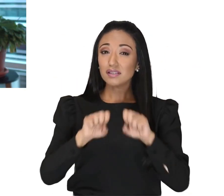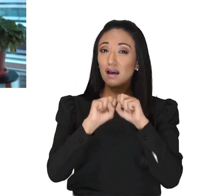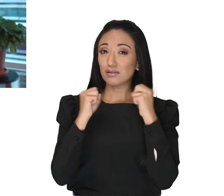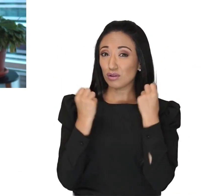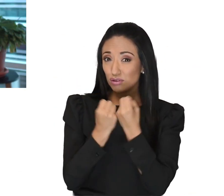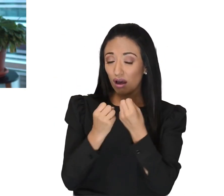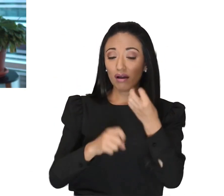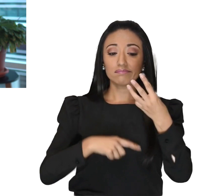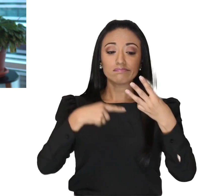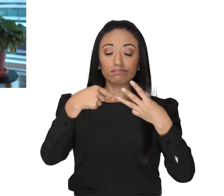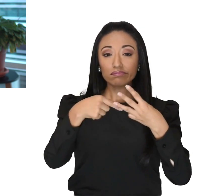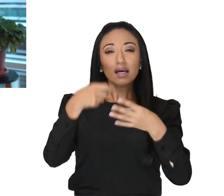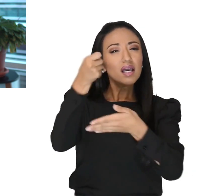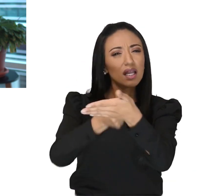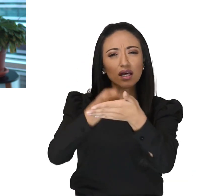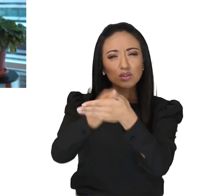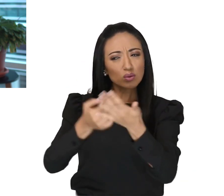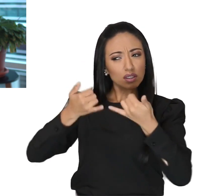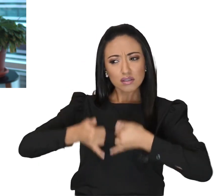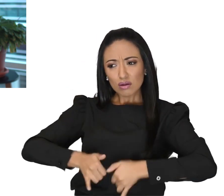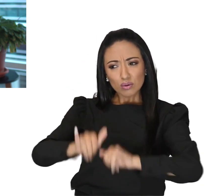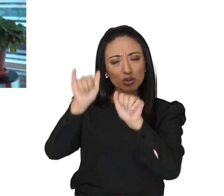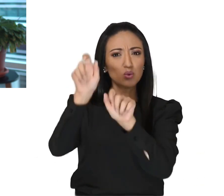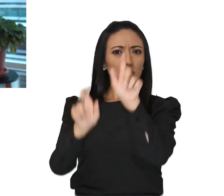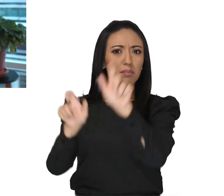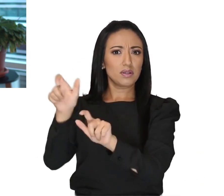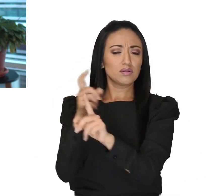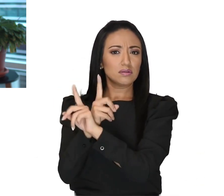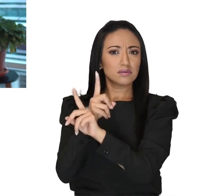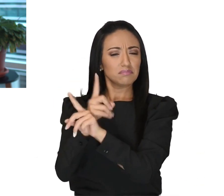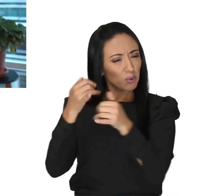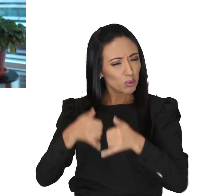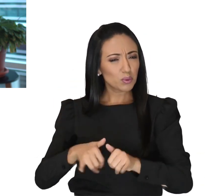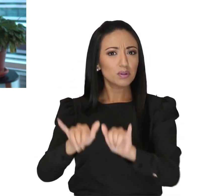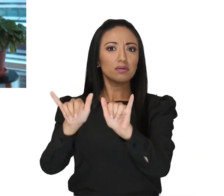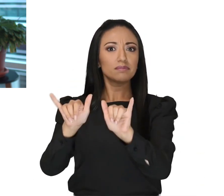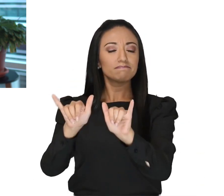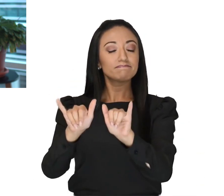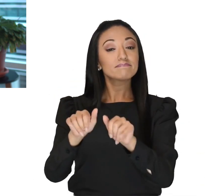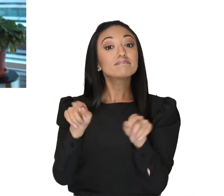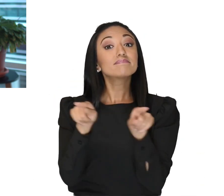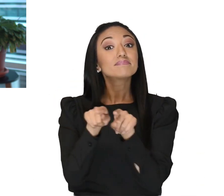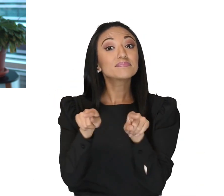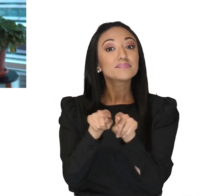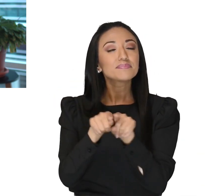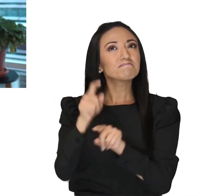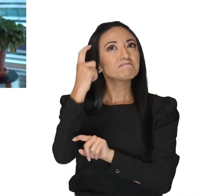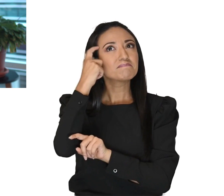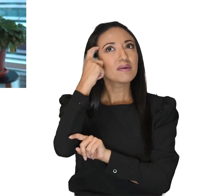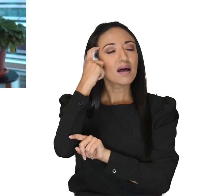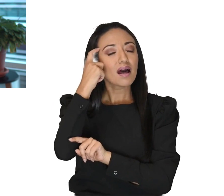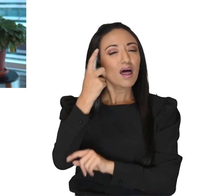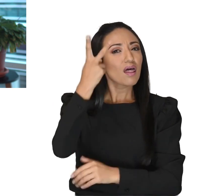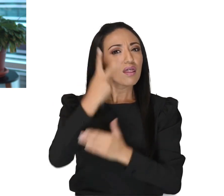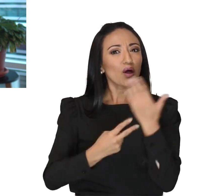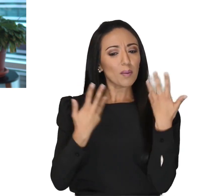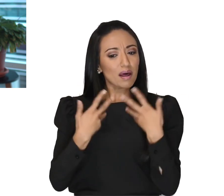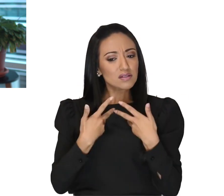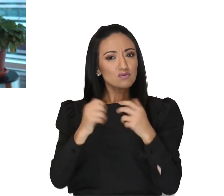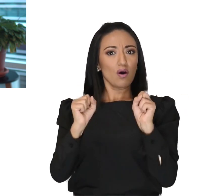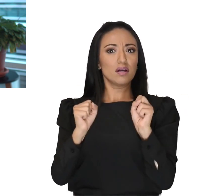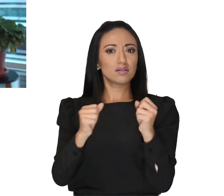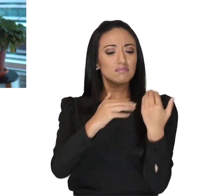desafíos que las personas con discapacidad aún enfrentan. Asimismo, nos llama a redoblar nuestros esfuerzos para